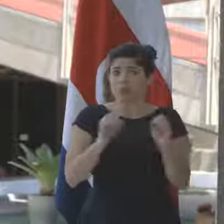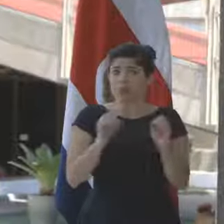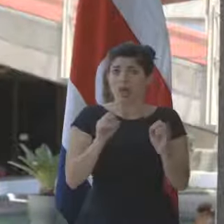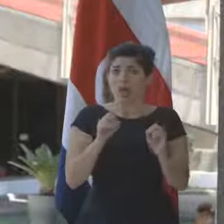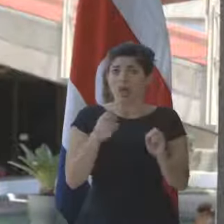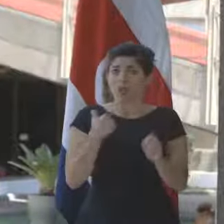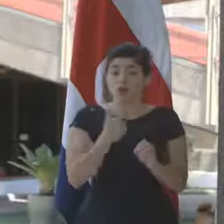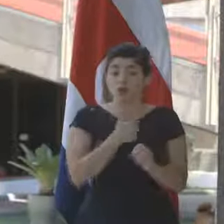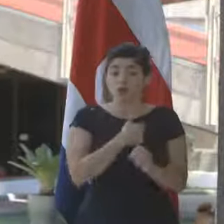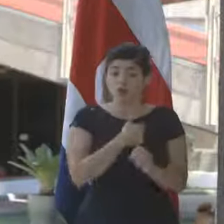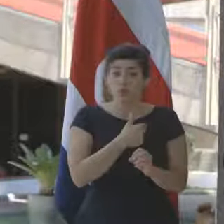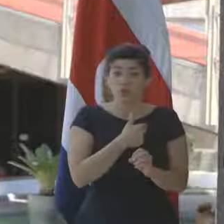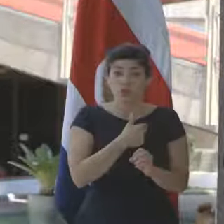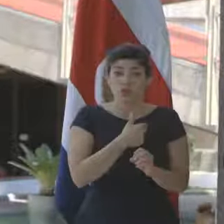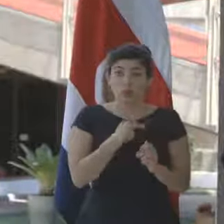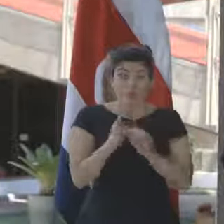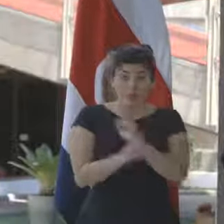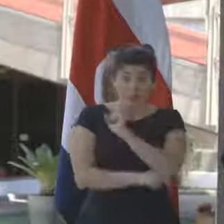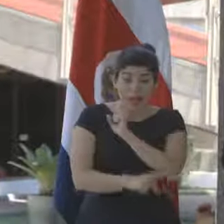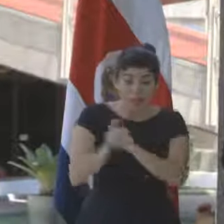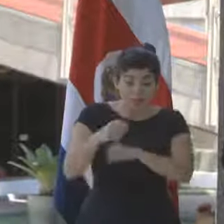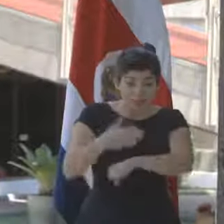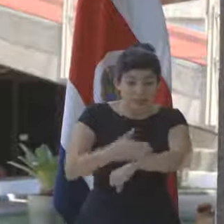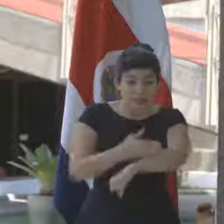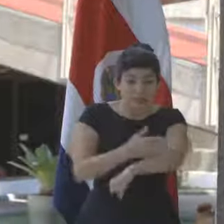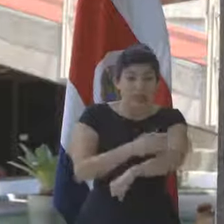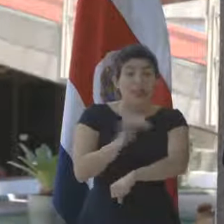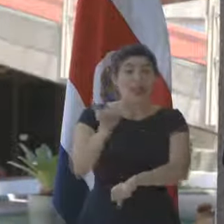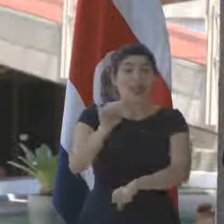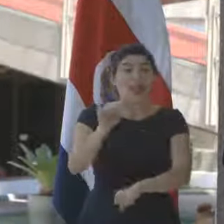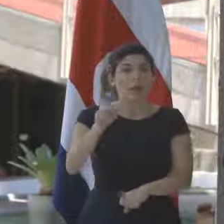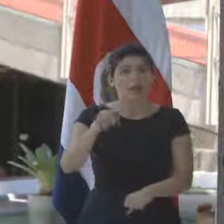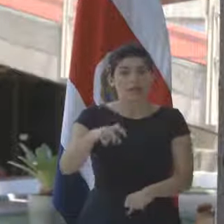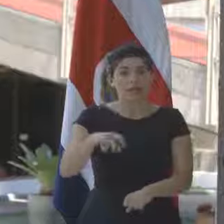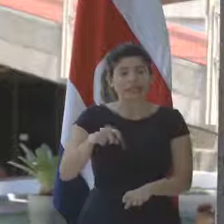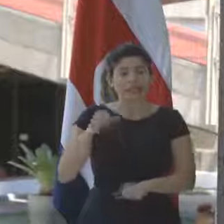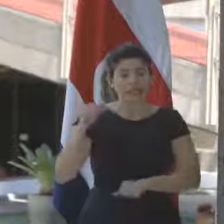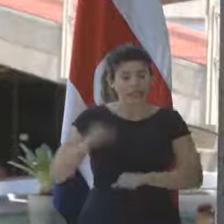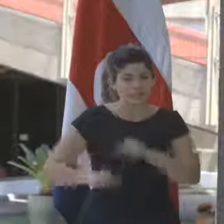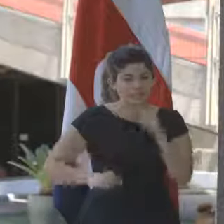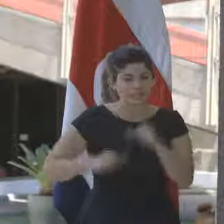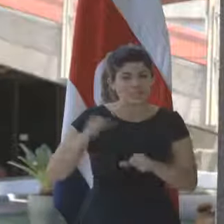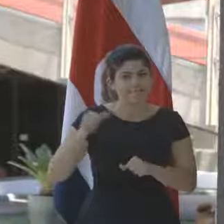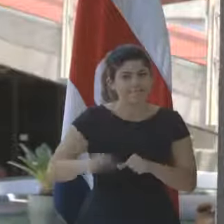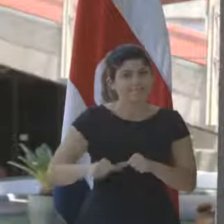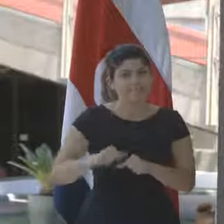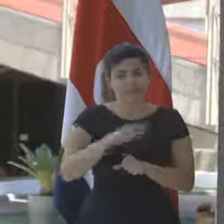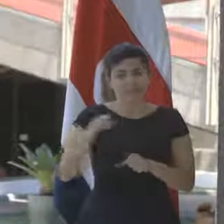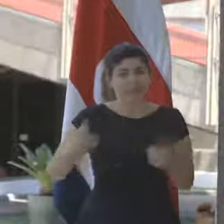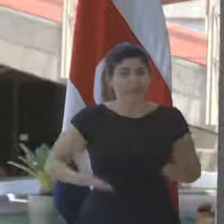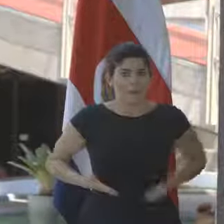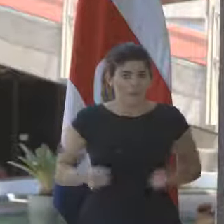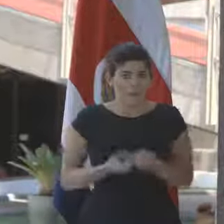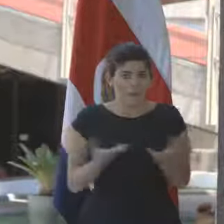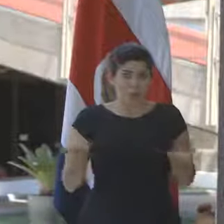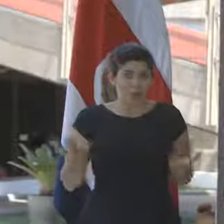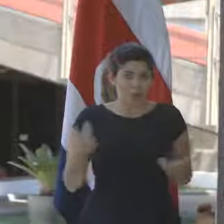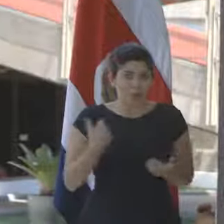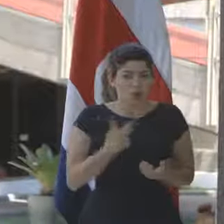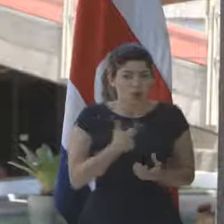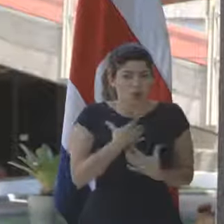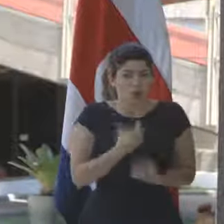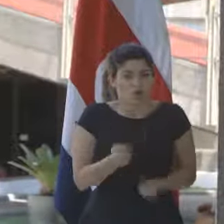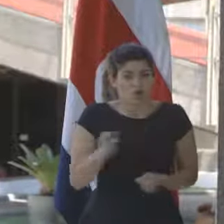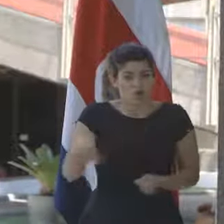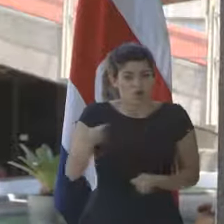estamos contando porque un país para progresar requiere también del esfuerzo profundo de su funcionariado público. Estamos contando